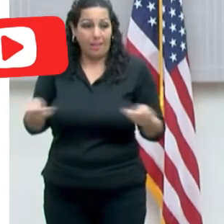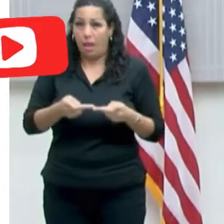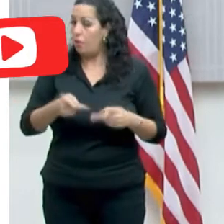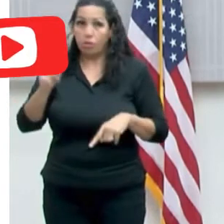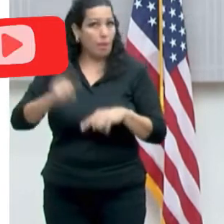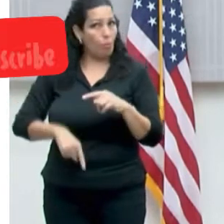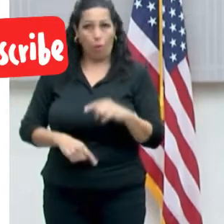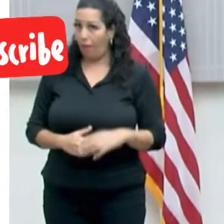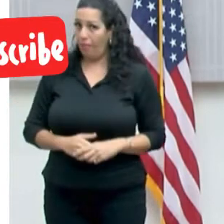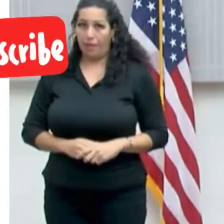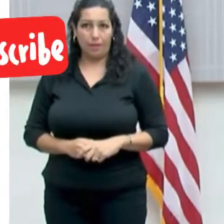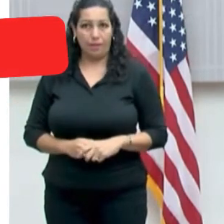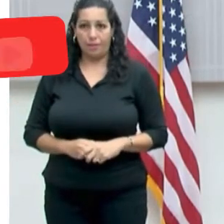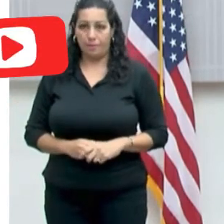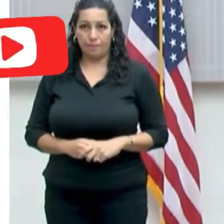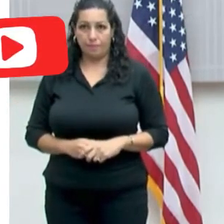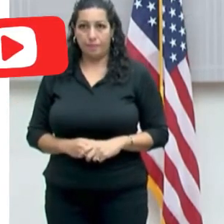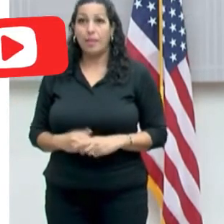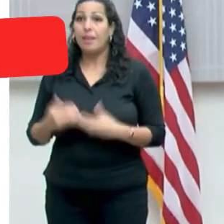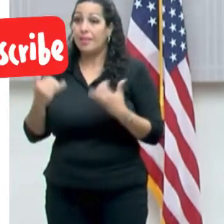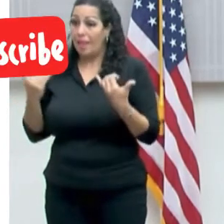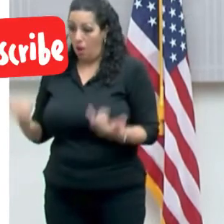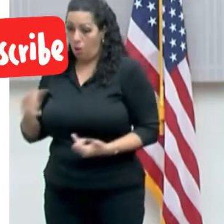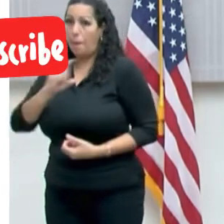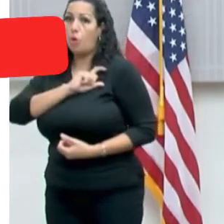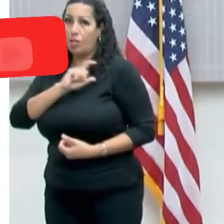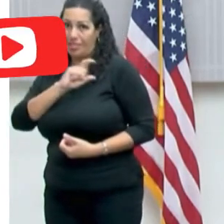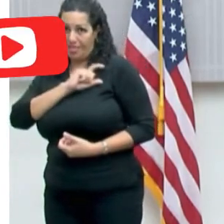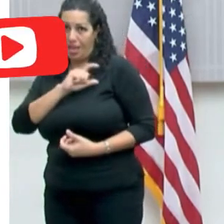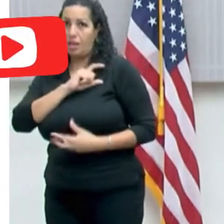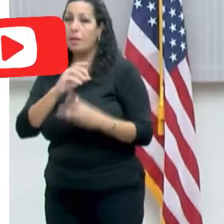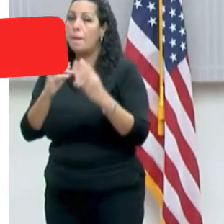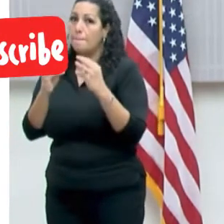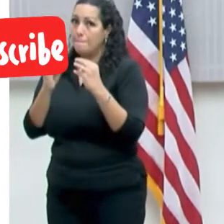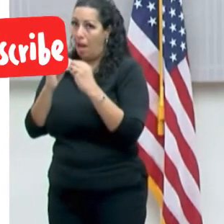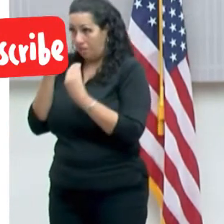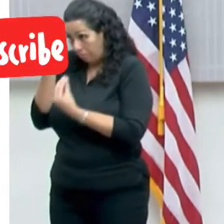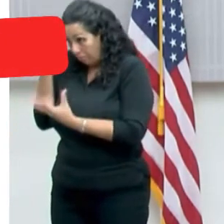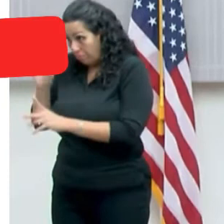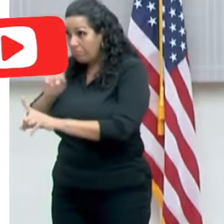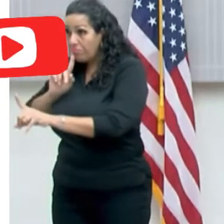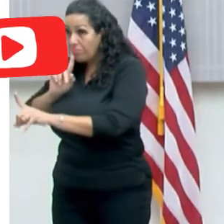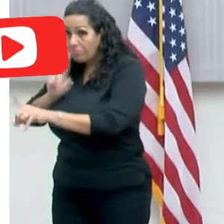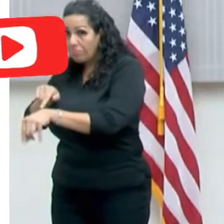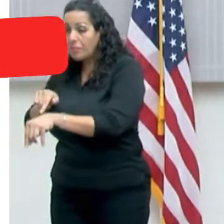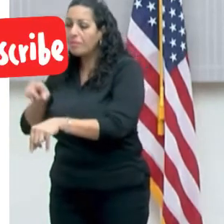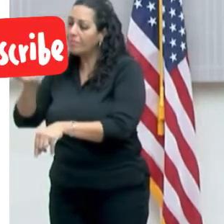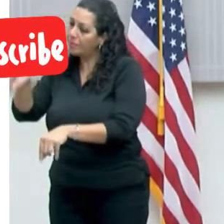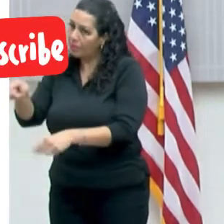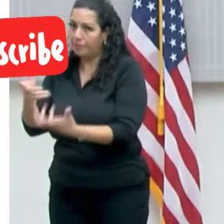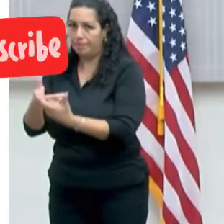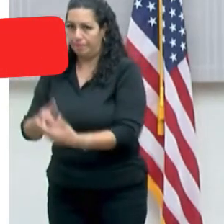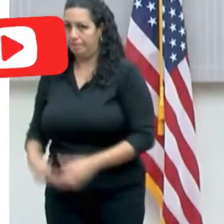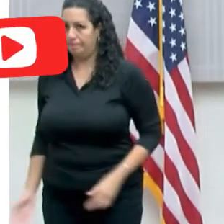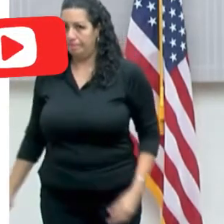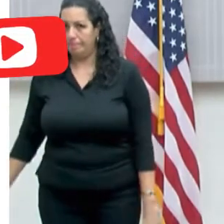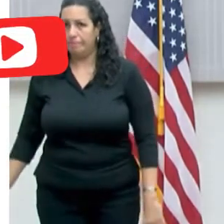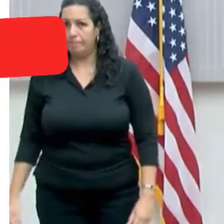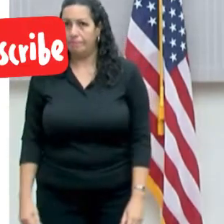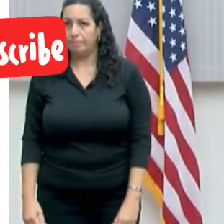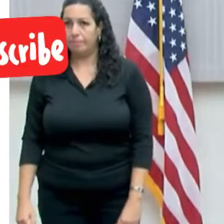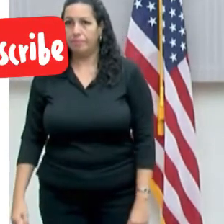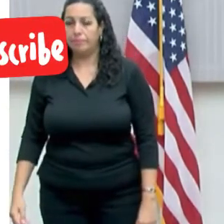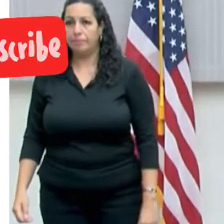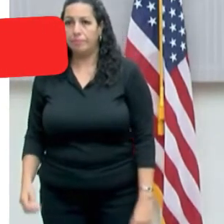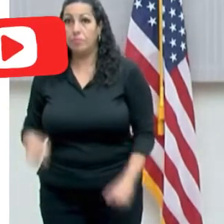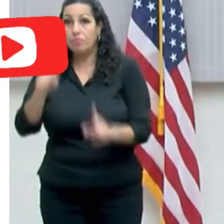Y las autoridades de ley y orden van a tener instrucciones de mi parte para hacer cumplir esta disposición. Una pregunta para el señor.